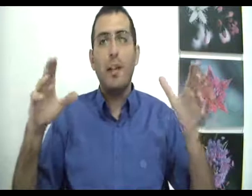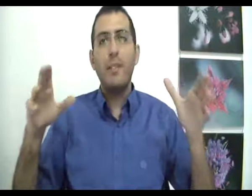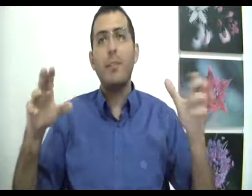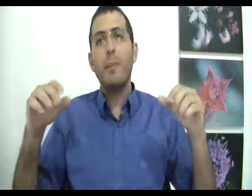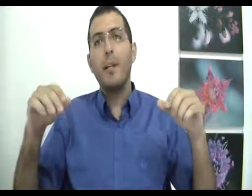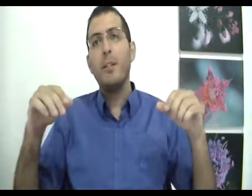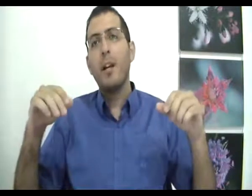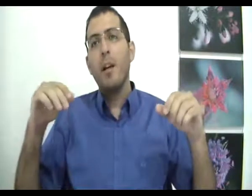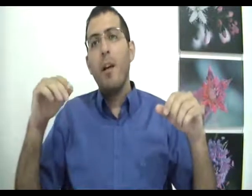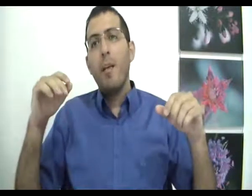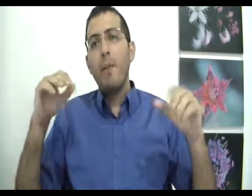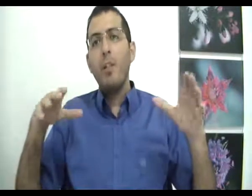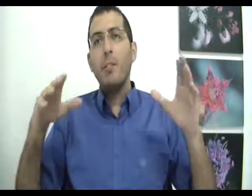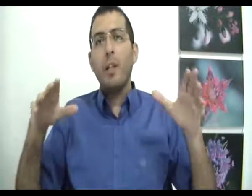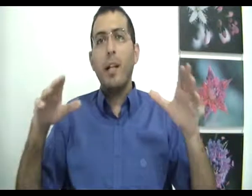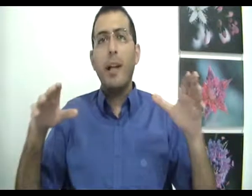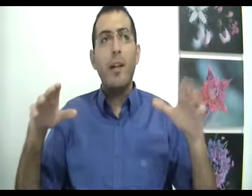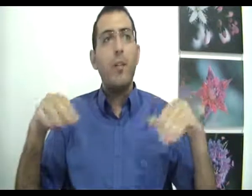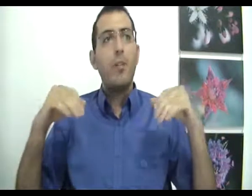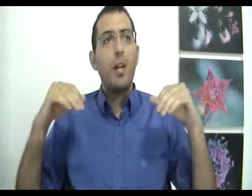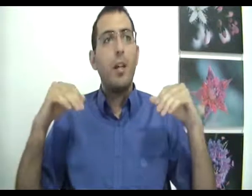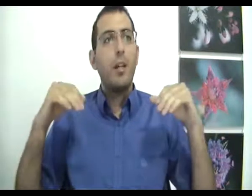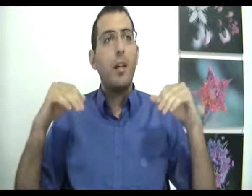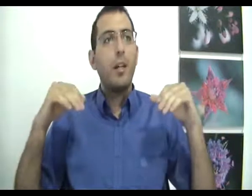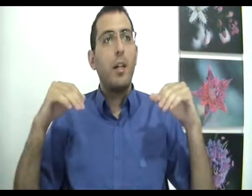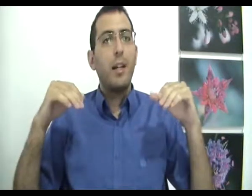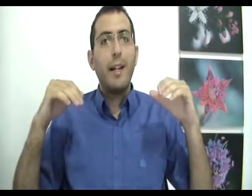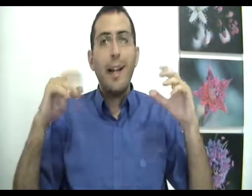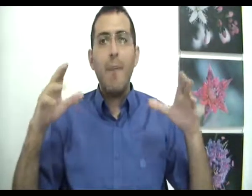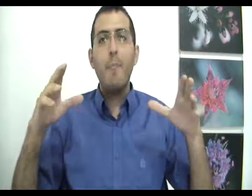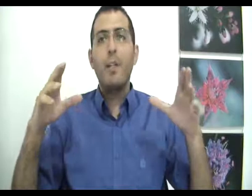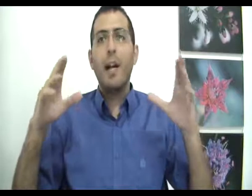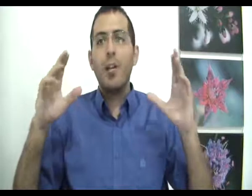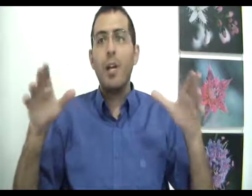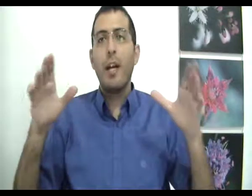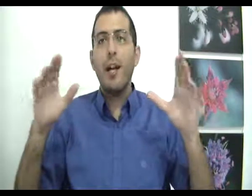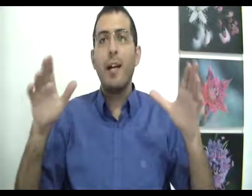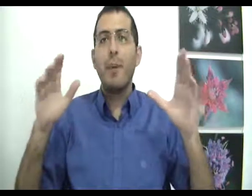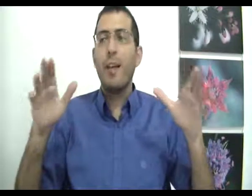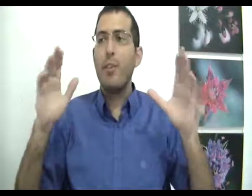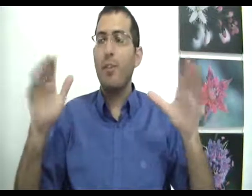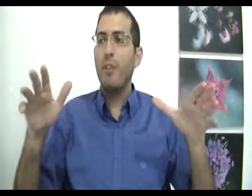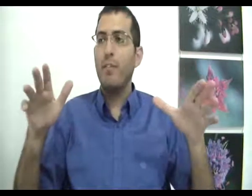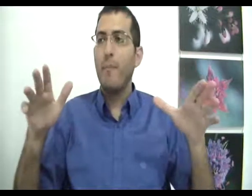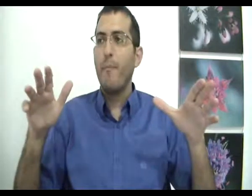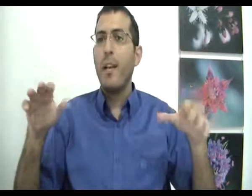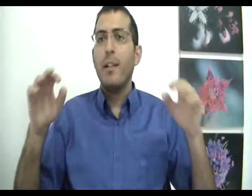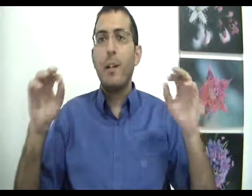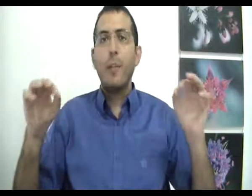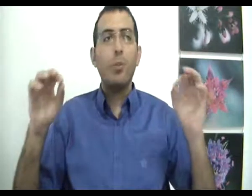מה זאת אומרת? מי שהתבונה נראה שגם כאשר האדם מרגיש טוב, תמיד הוא